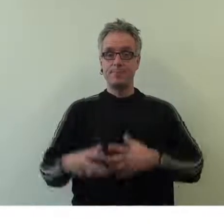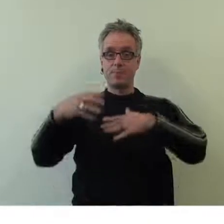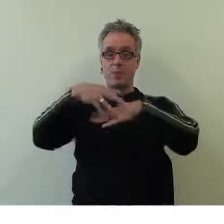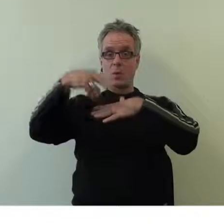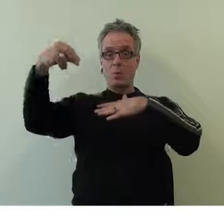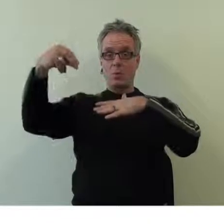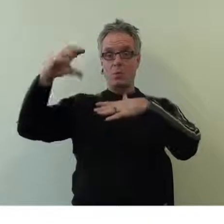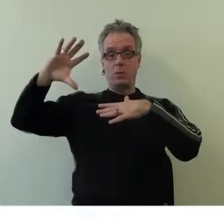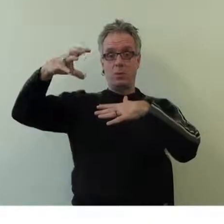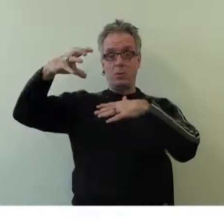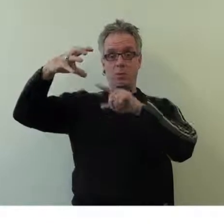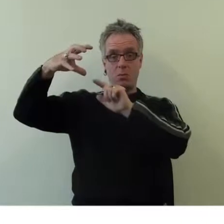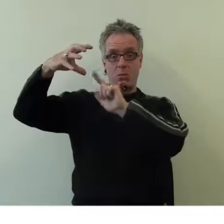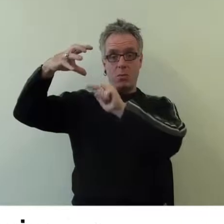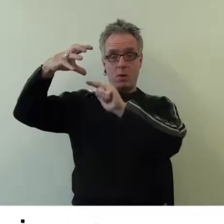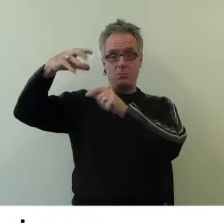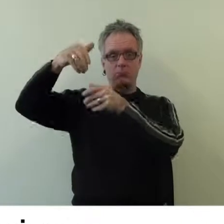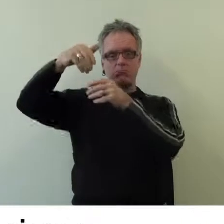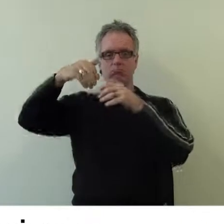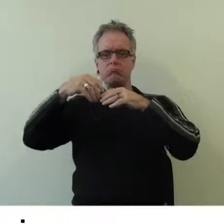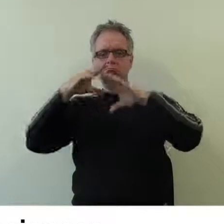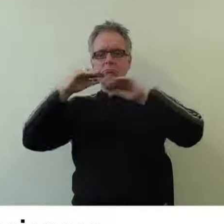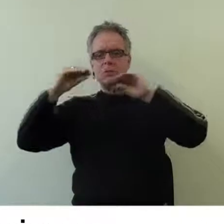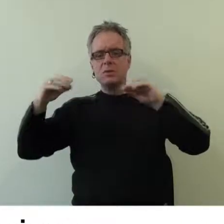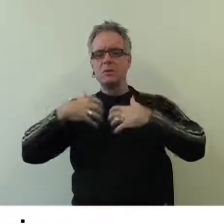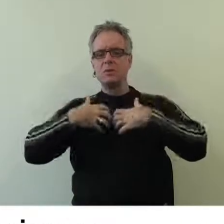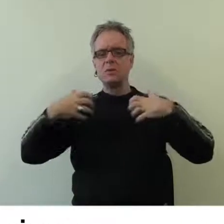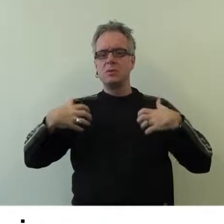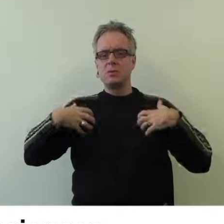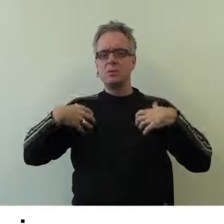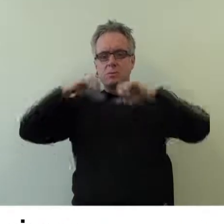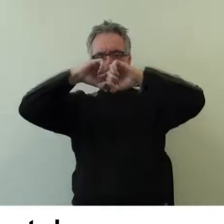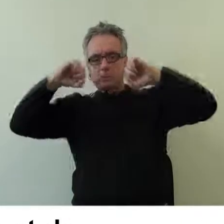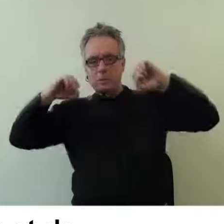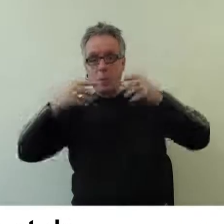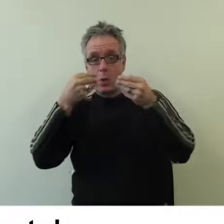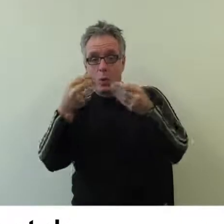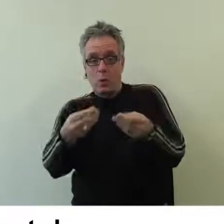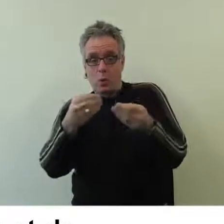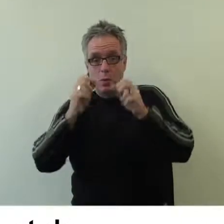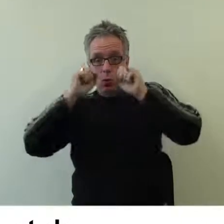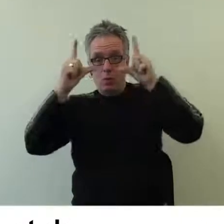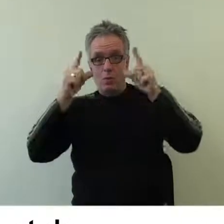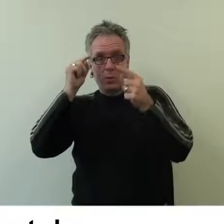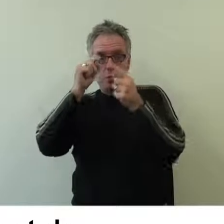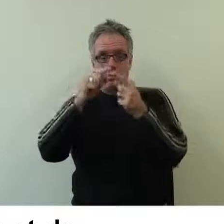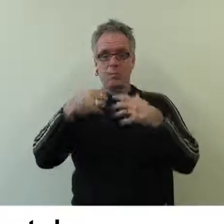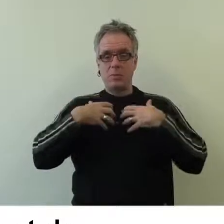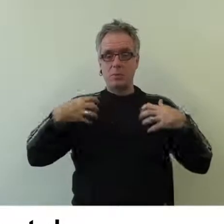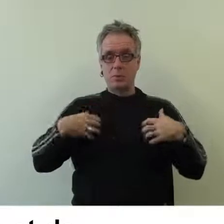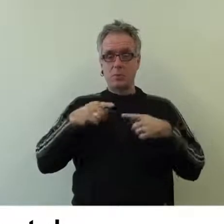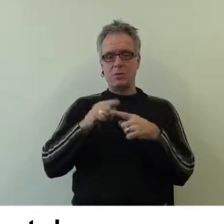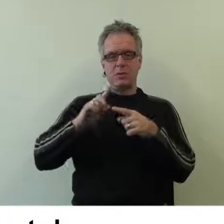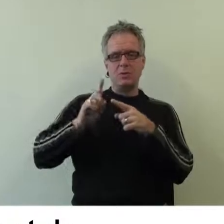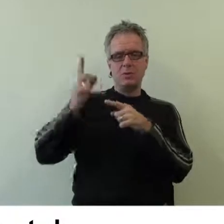Sous son cône surmonté d'un dôme, l'Espace des sciences vous propose de découvrir les sciences et de voyager dans l'espace.